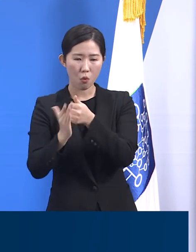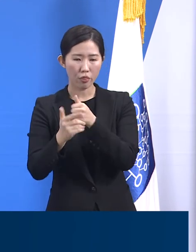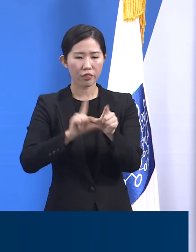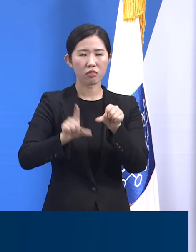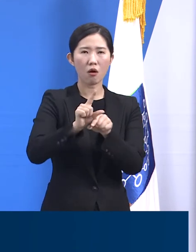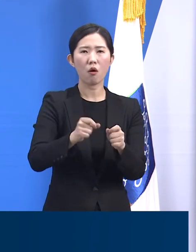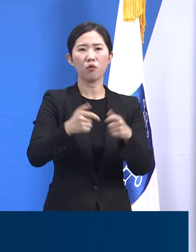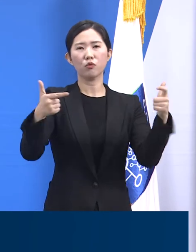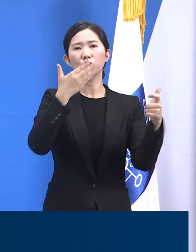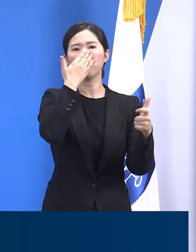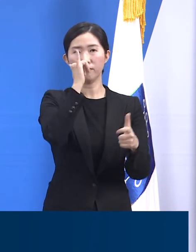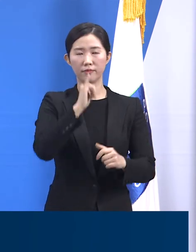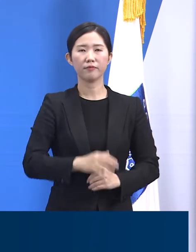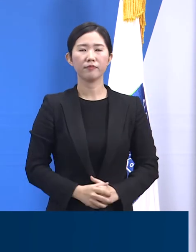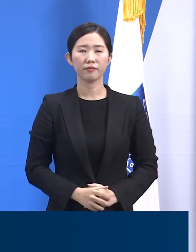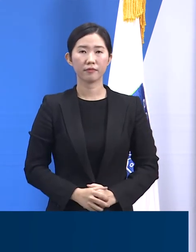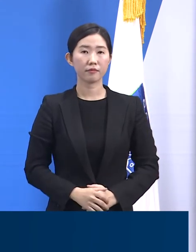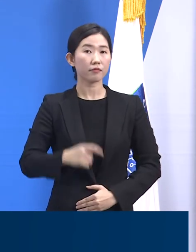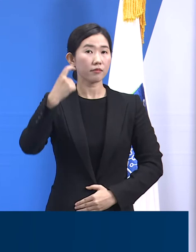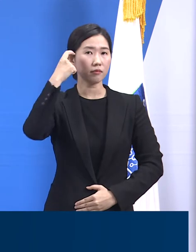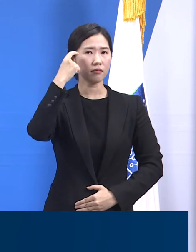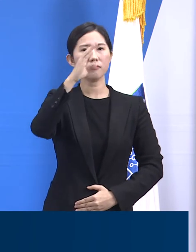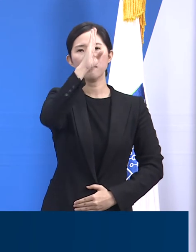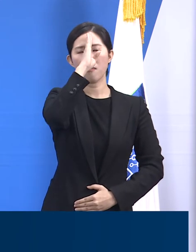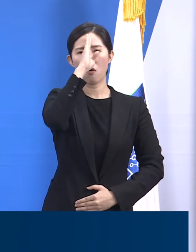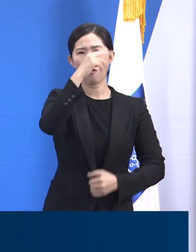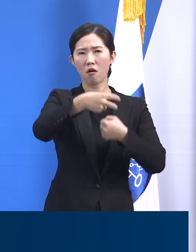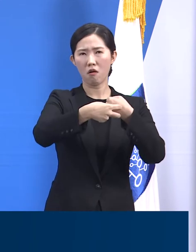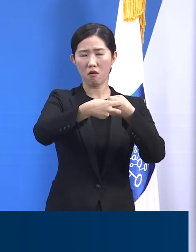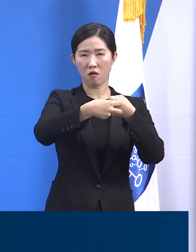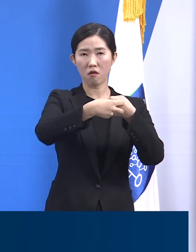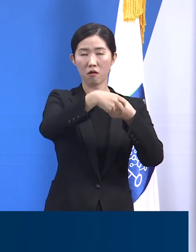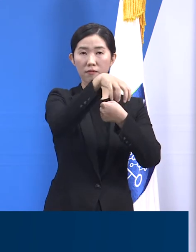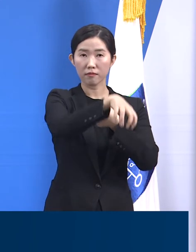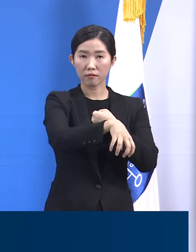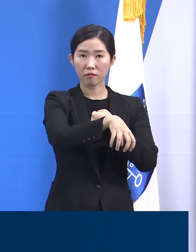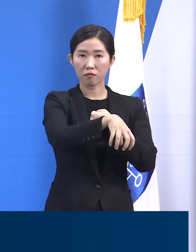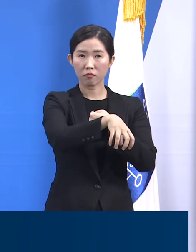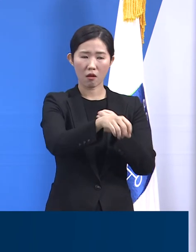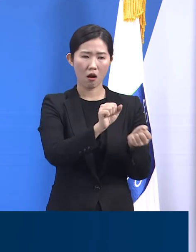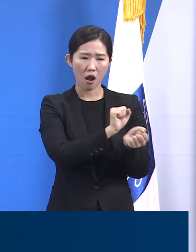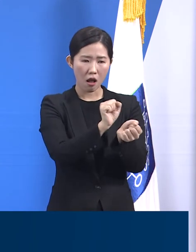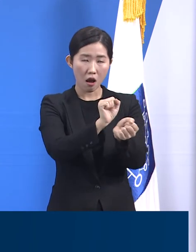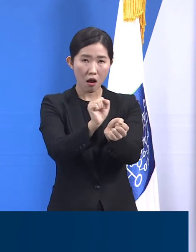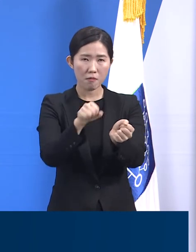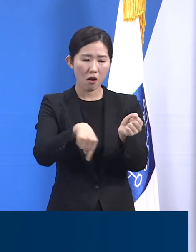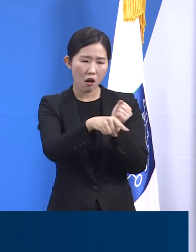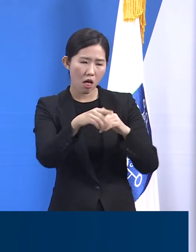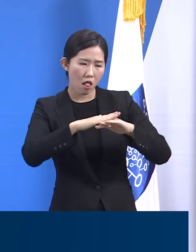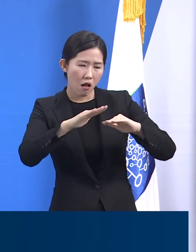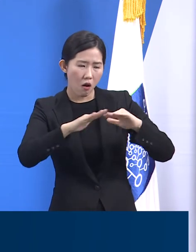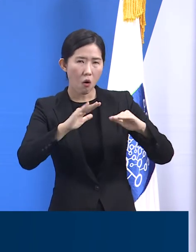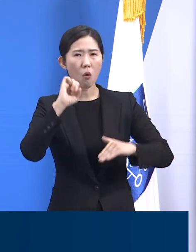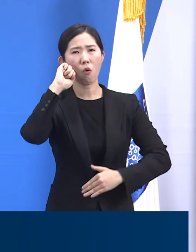정신건강 의료기관에서 집단 감염이 발생할 경우 그 대처가 특히 어렵습니다.